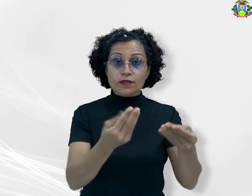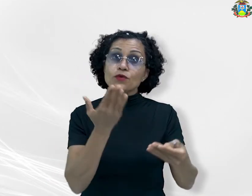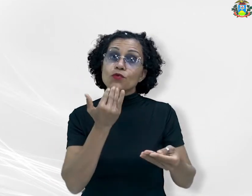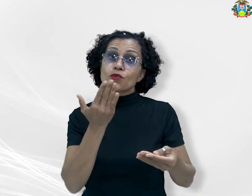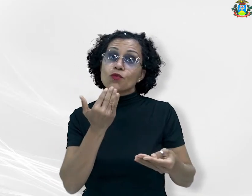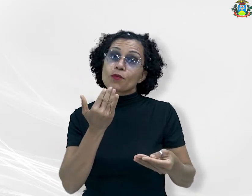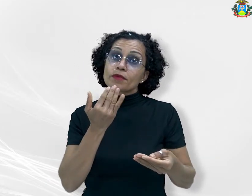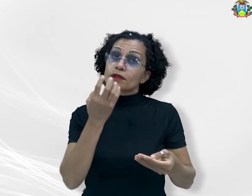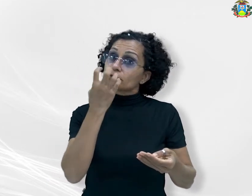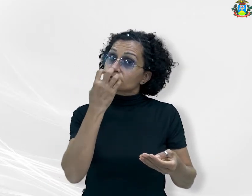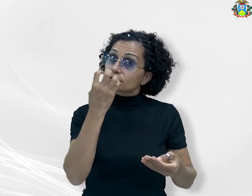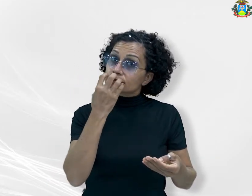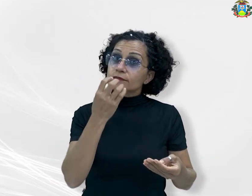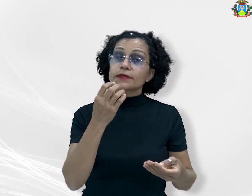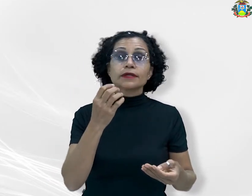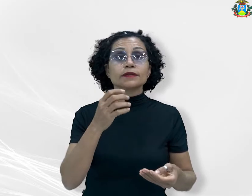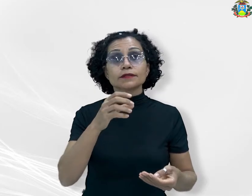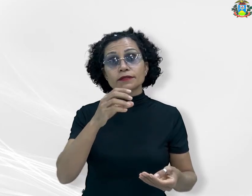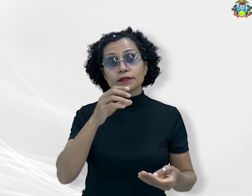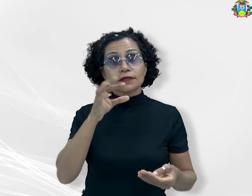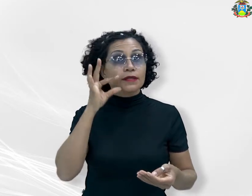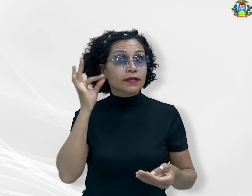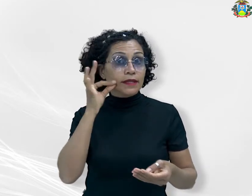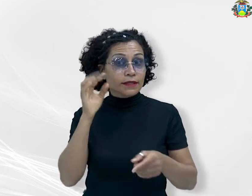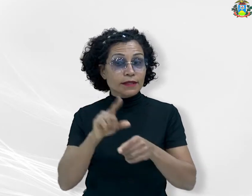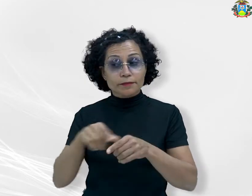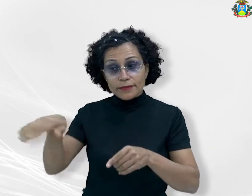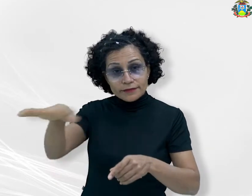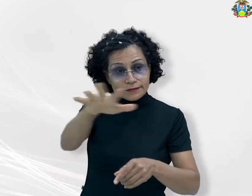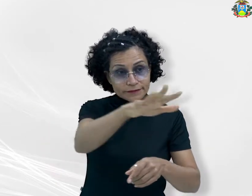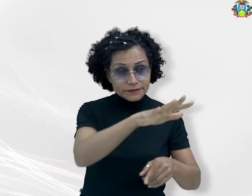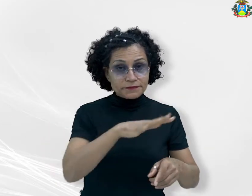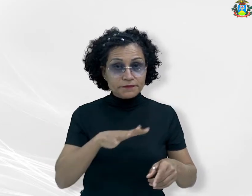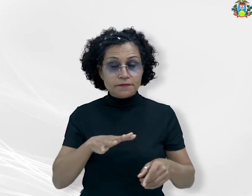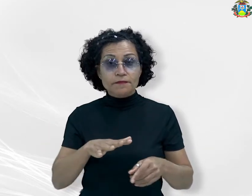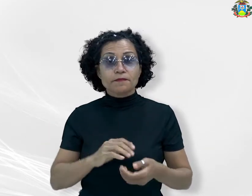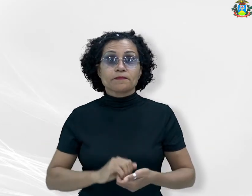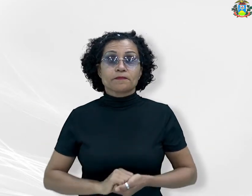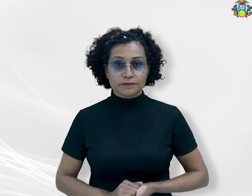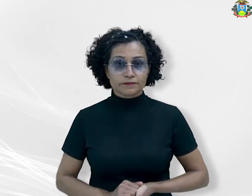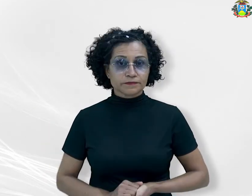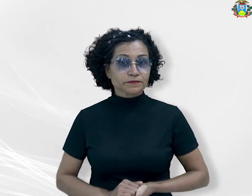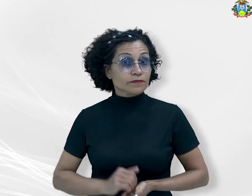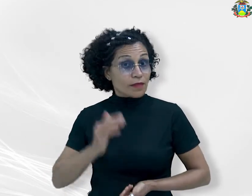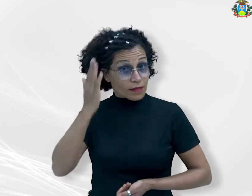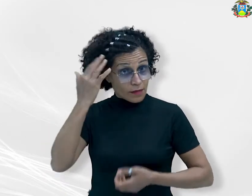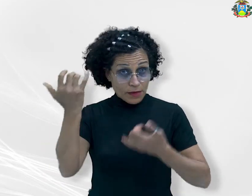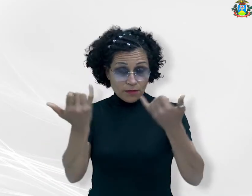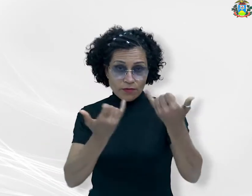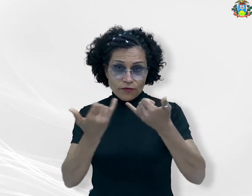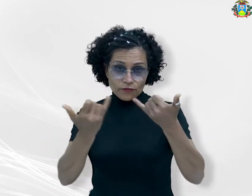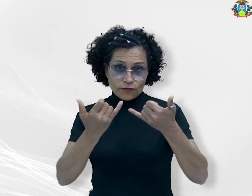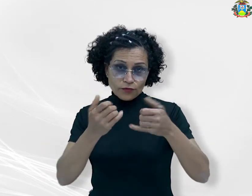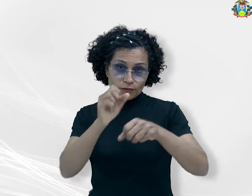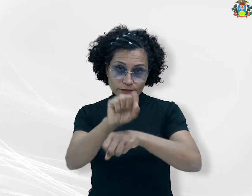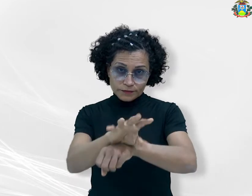e cães das redondezas. Saiba mais! A ouvidoria do Ministério Público de Mato Grosso tem como objetivo